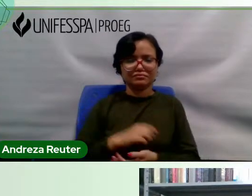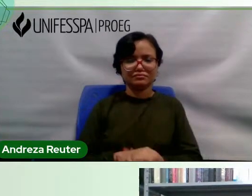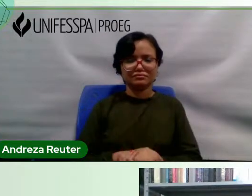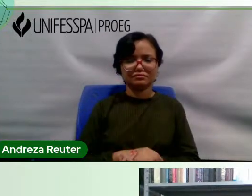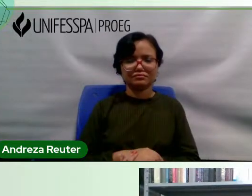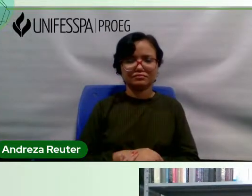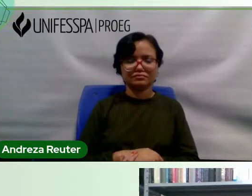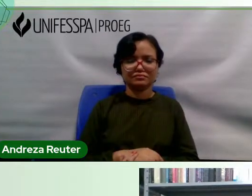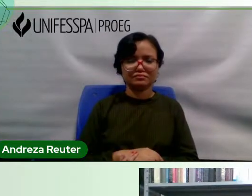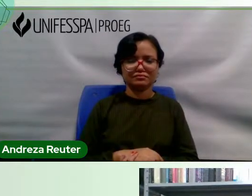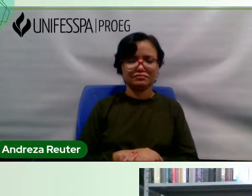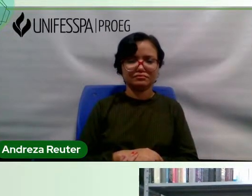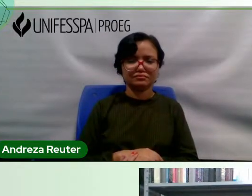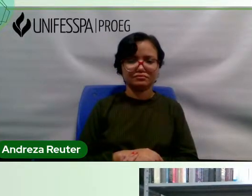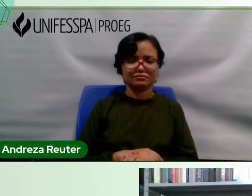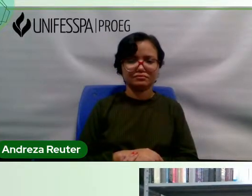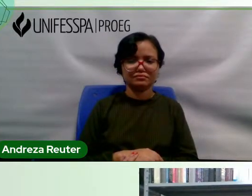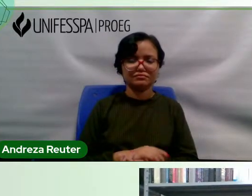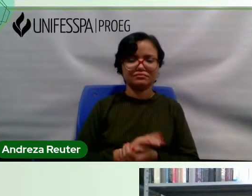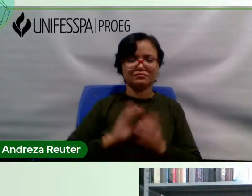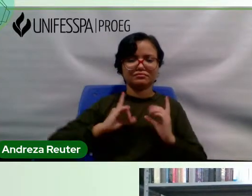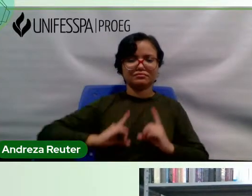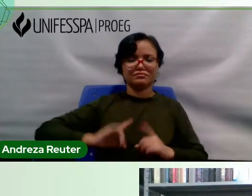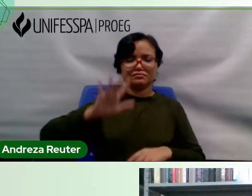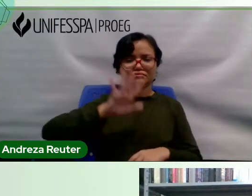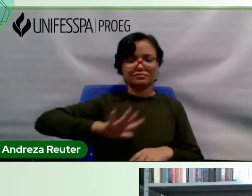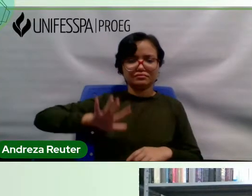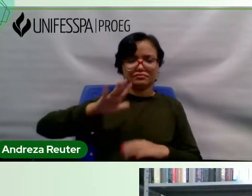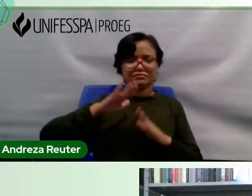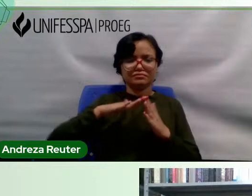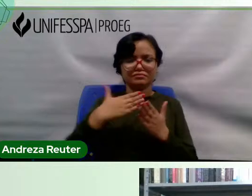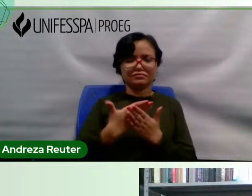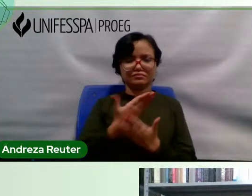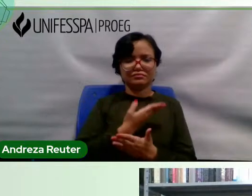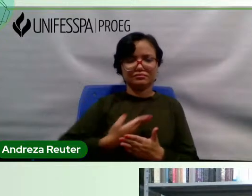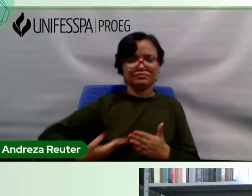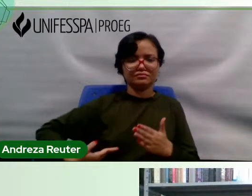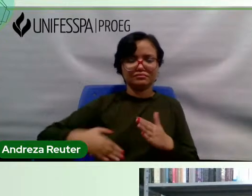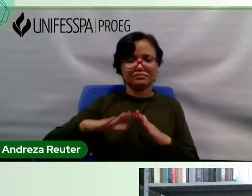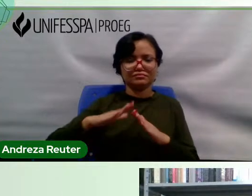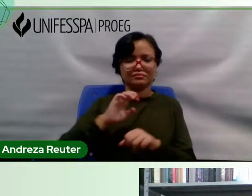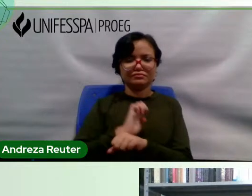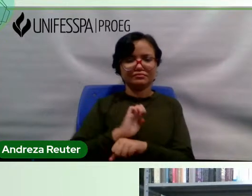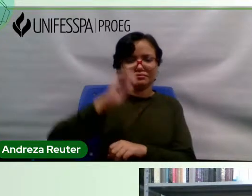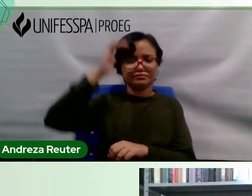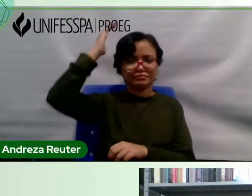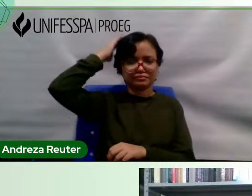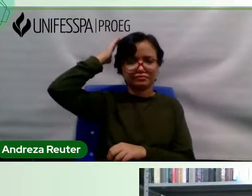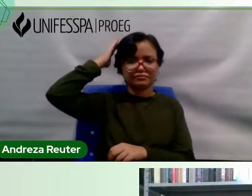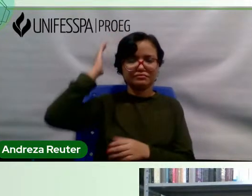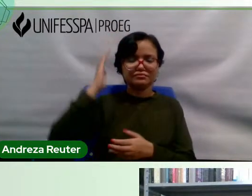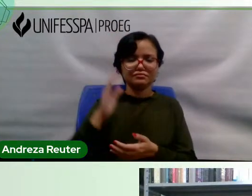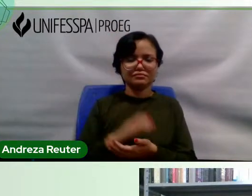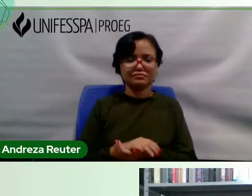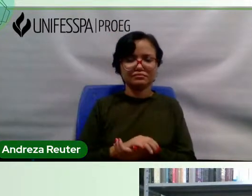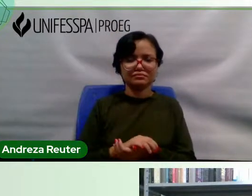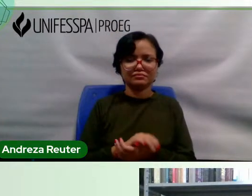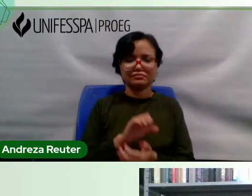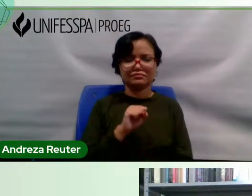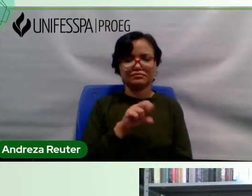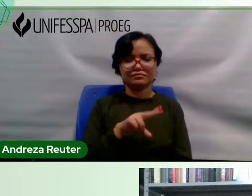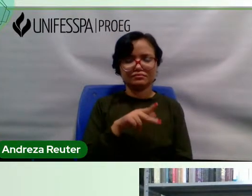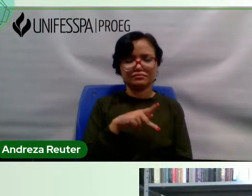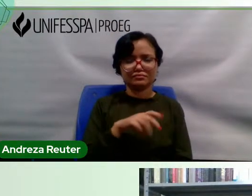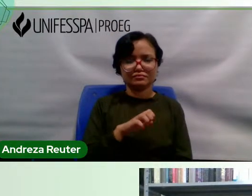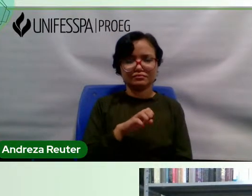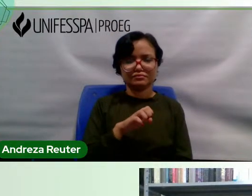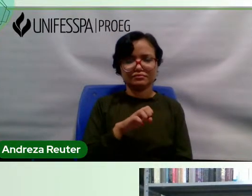foi diretora-geral da Escola de Governo do Estado do Pará e superintendente do Planejamento Territorial Participativo do